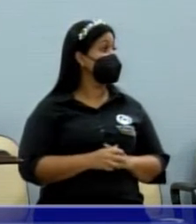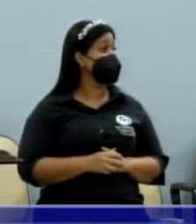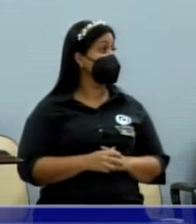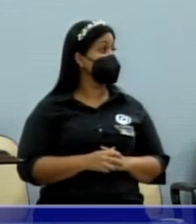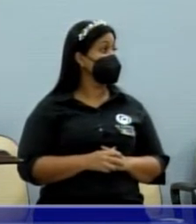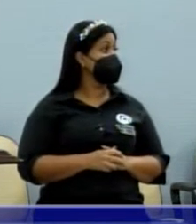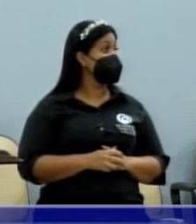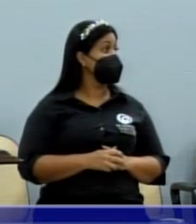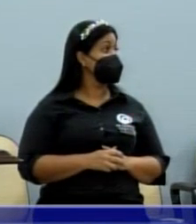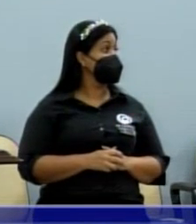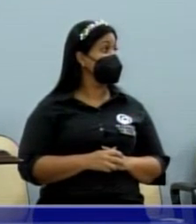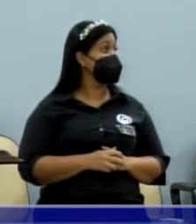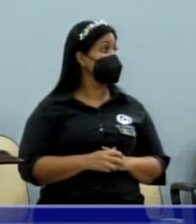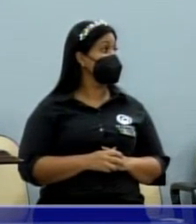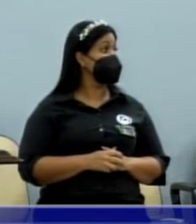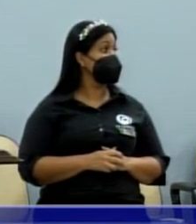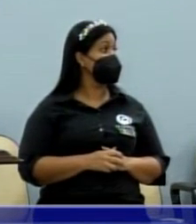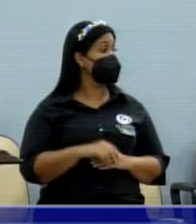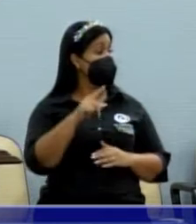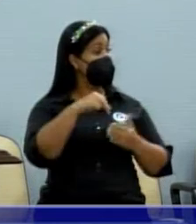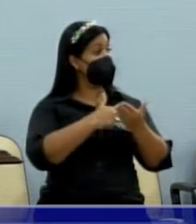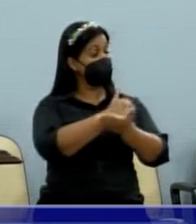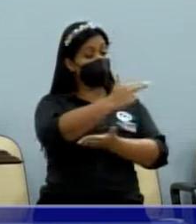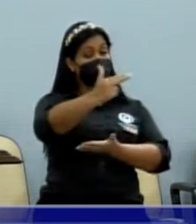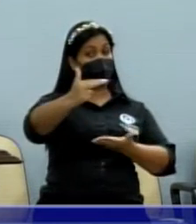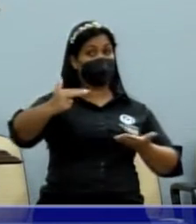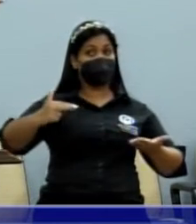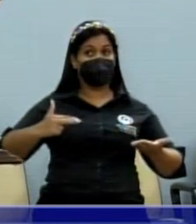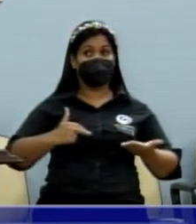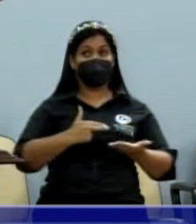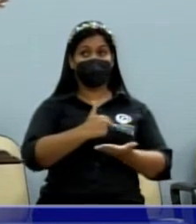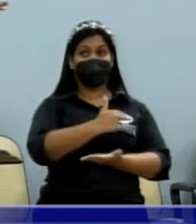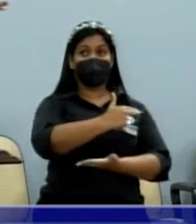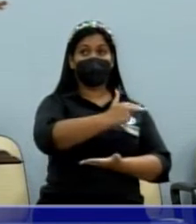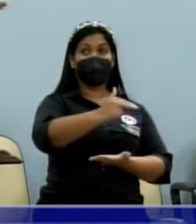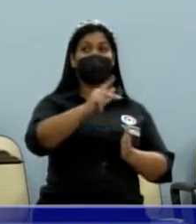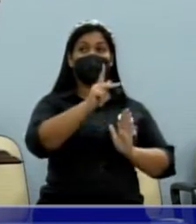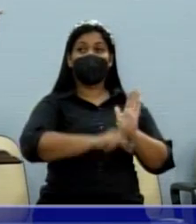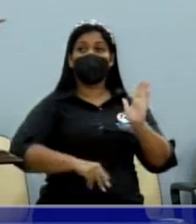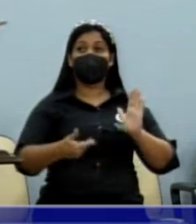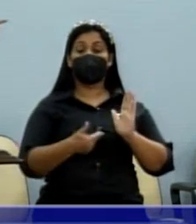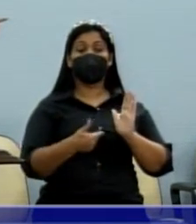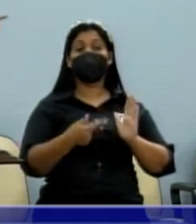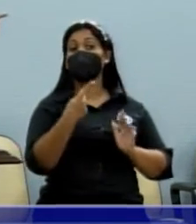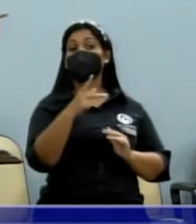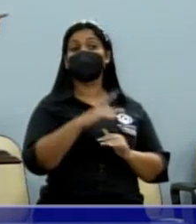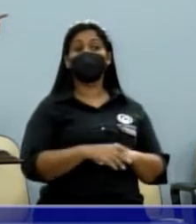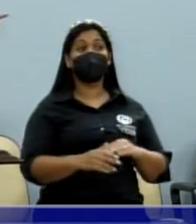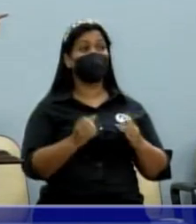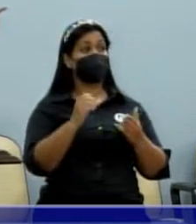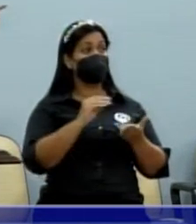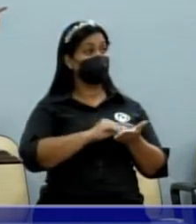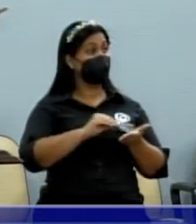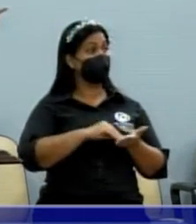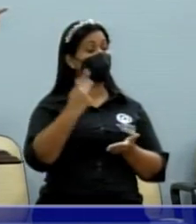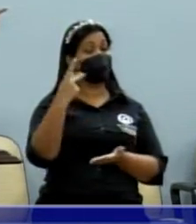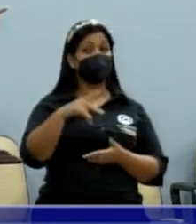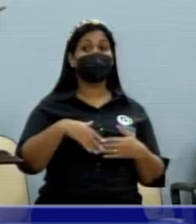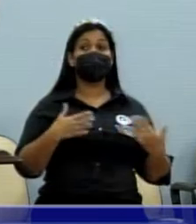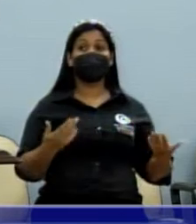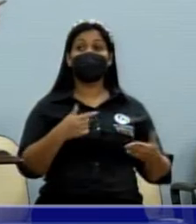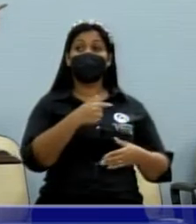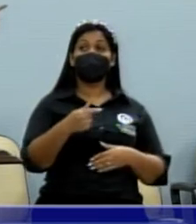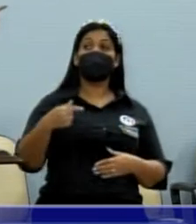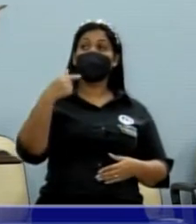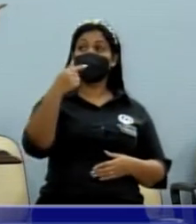é aquele mapa lá, aquele projeto, é da sua secretaria, secretário. Então, o senhor se lembra muito